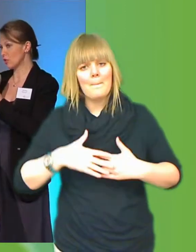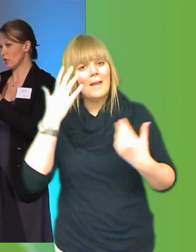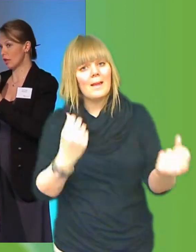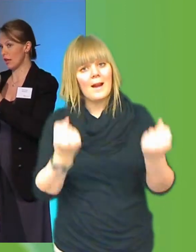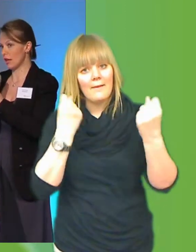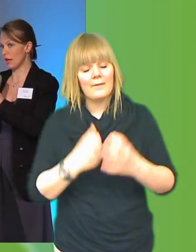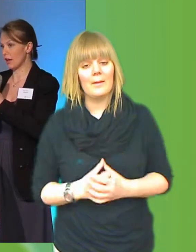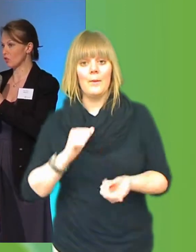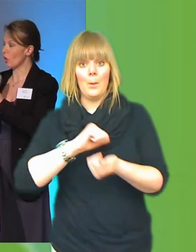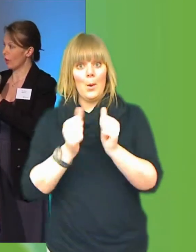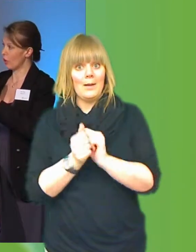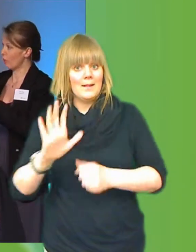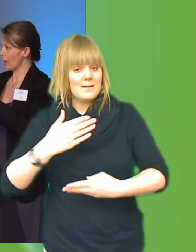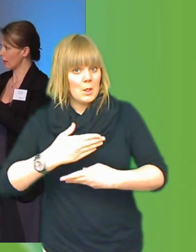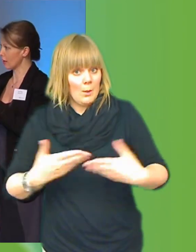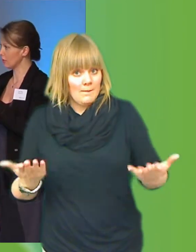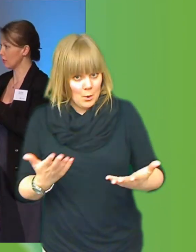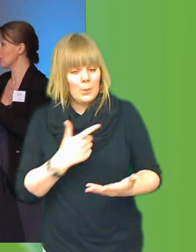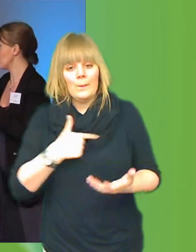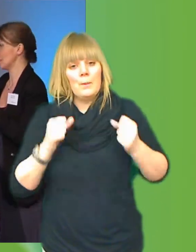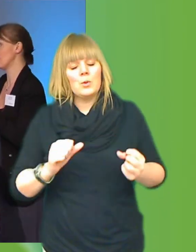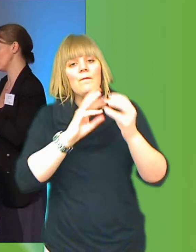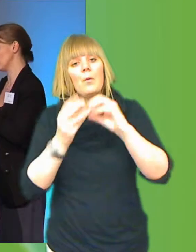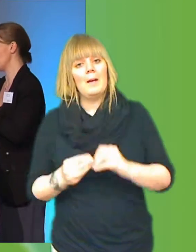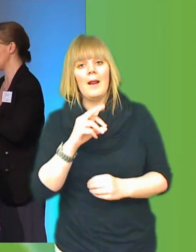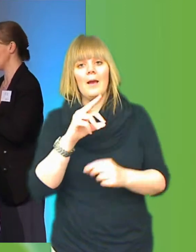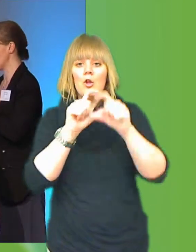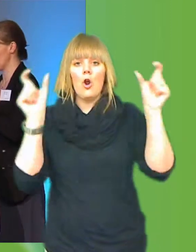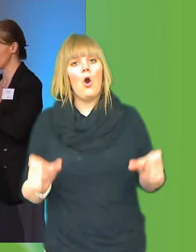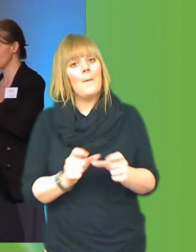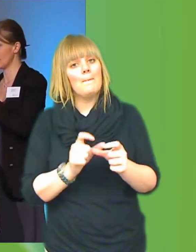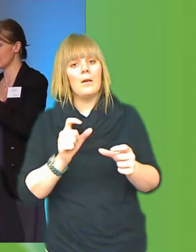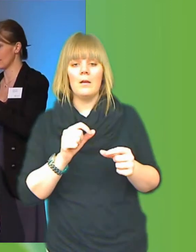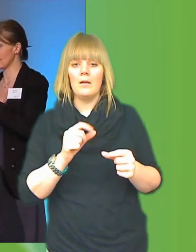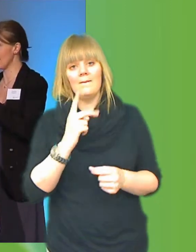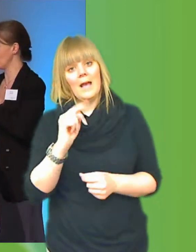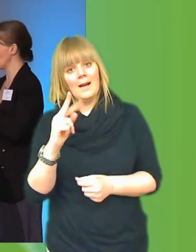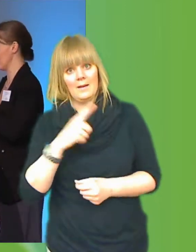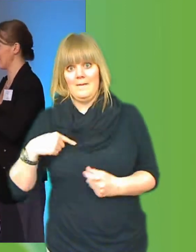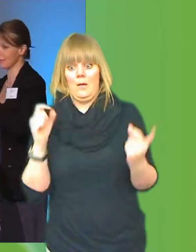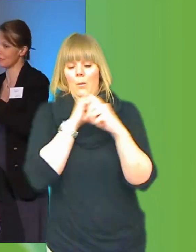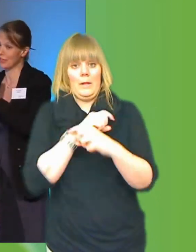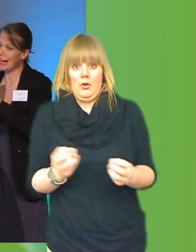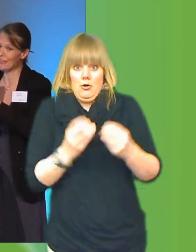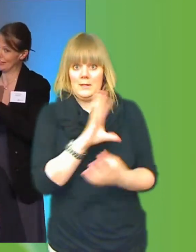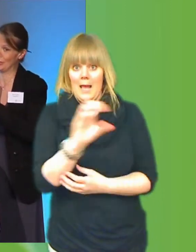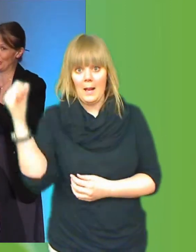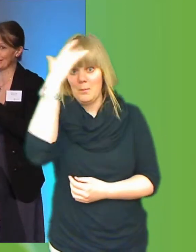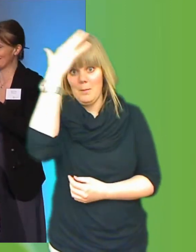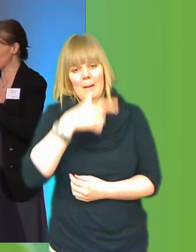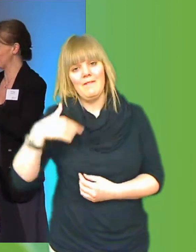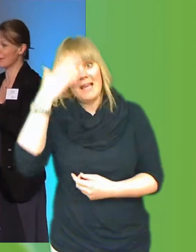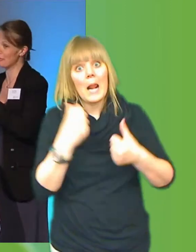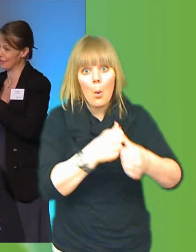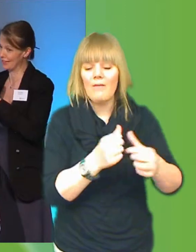politikens roll här är att skapa ramverk. Vi kommer inte lösa alla problem. Det kan vi lova, men vi kan inte